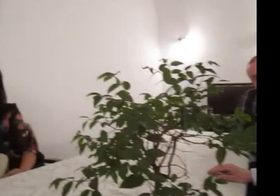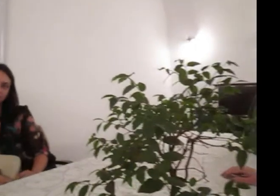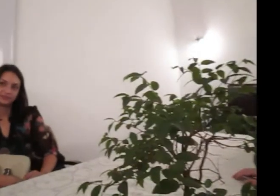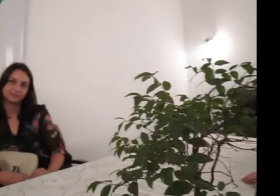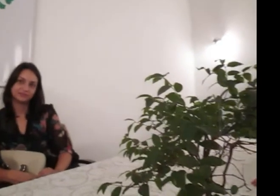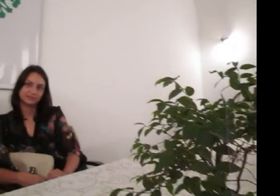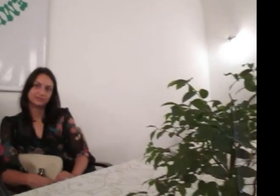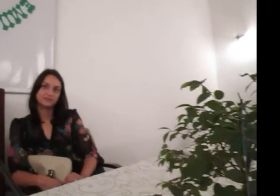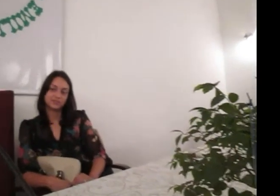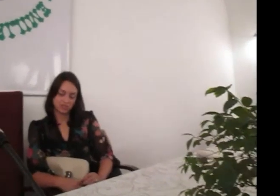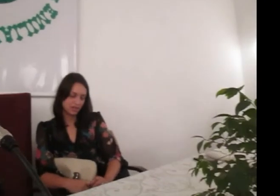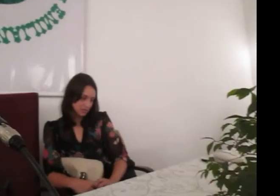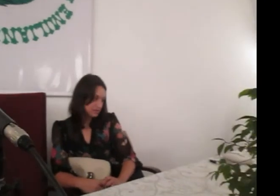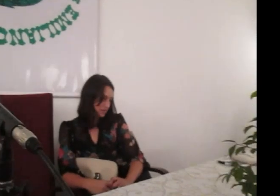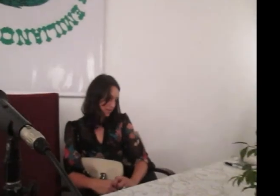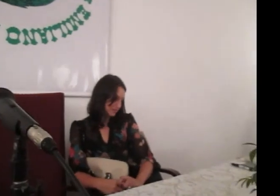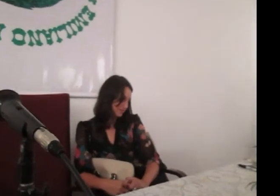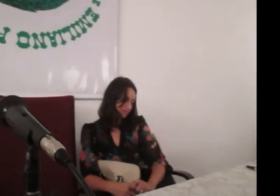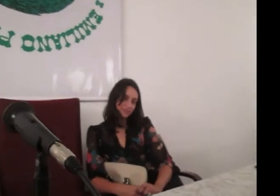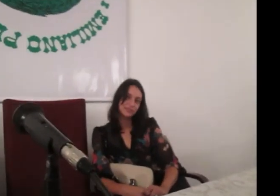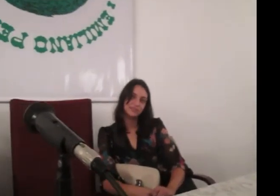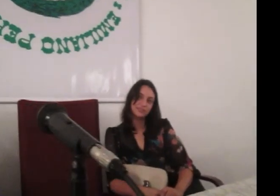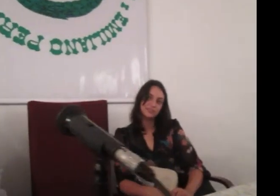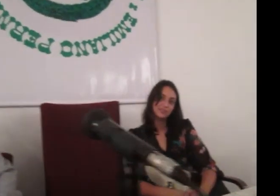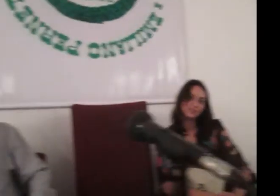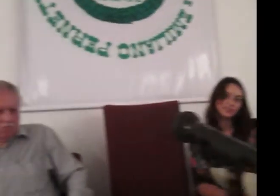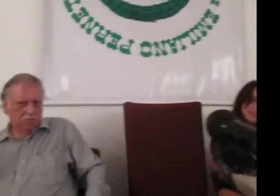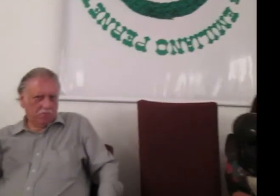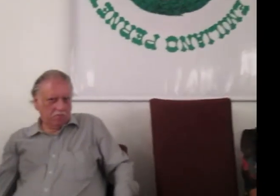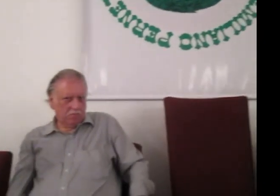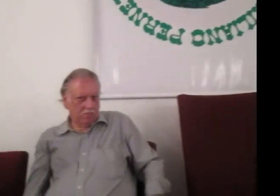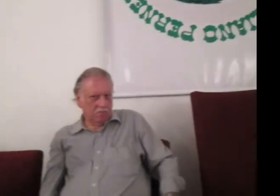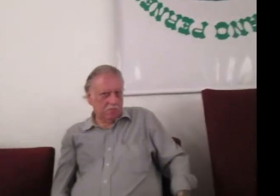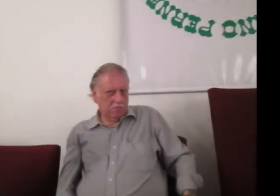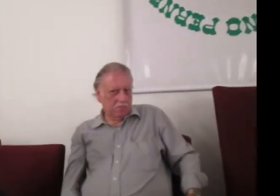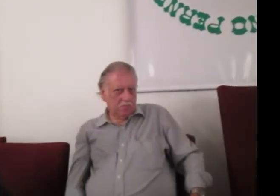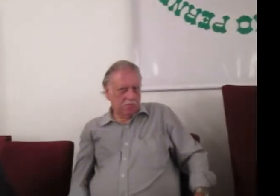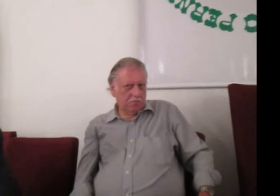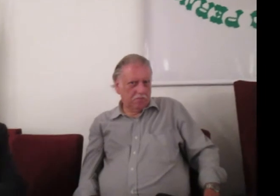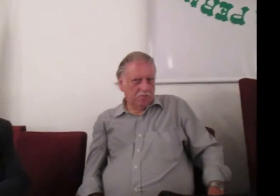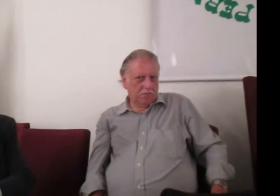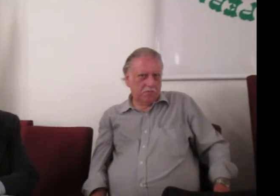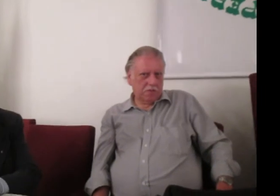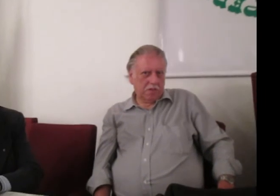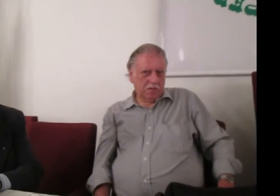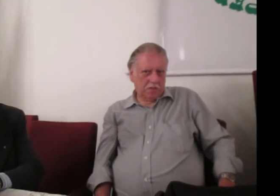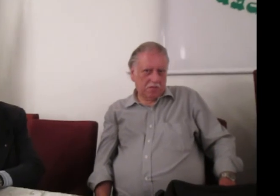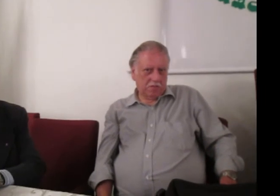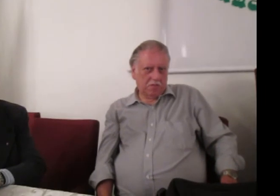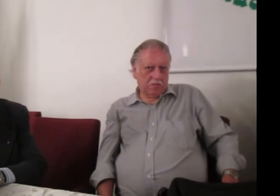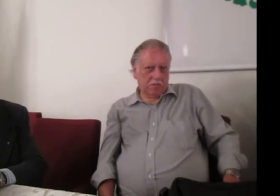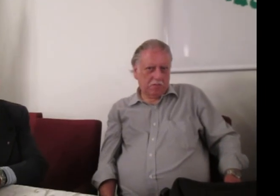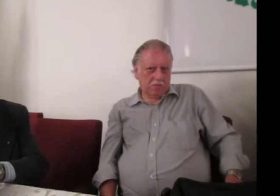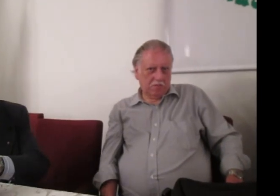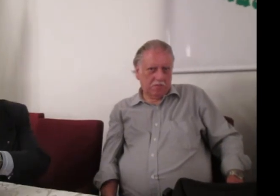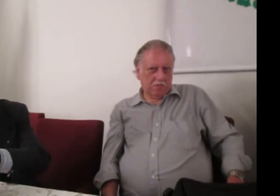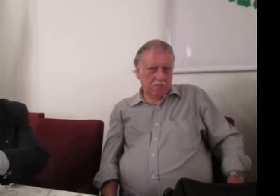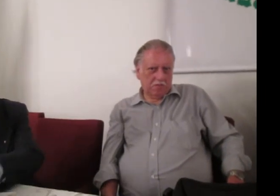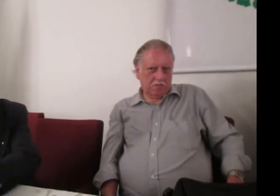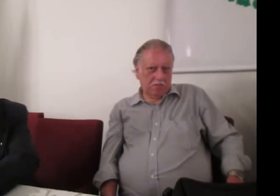guarani, sei lá, língua geral, coisas assim. Porque, afinal, quantos brasileiros mal e porcamente falam